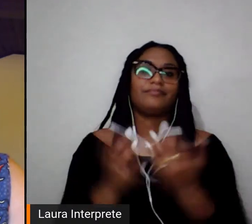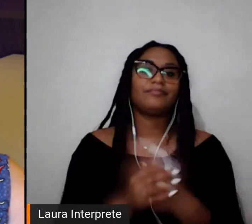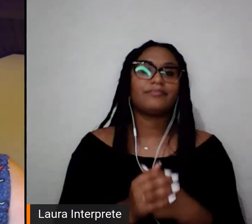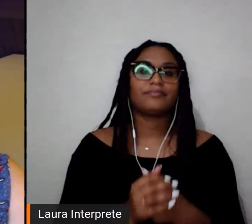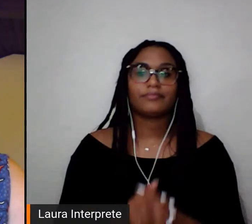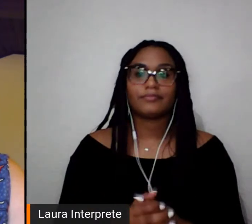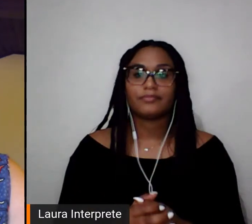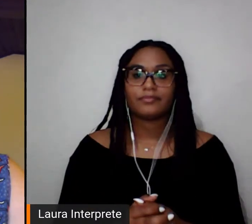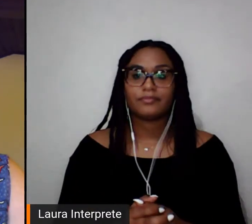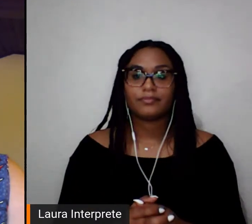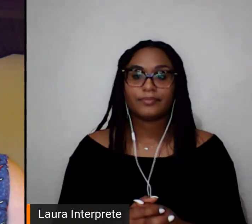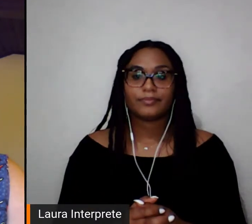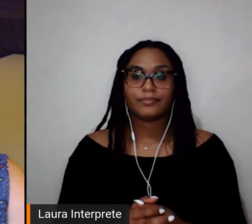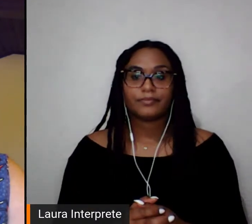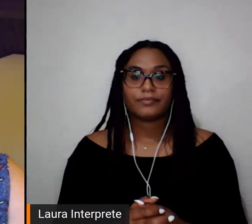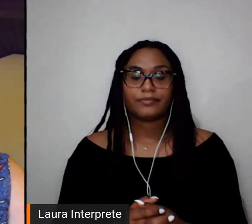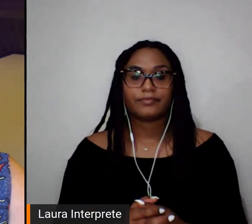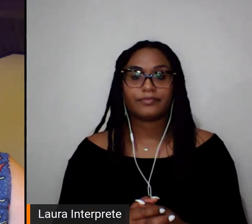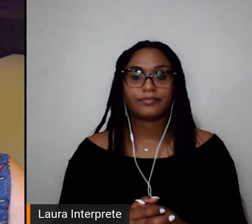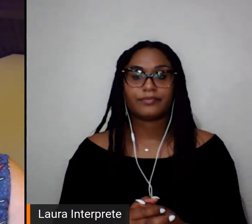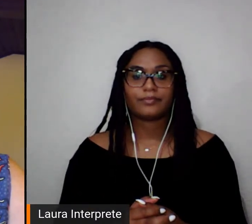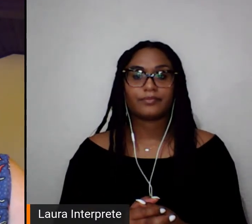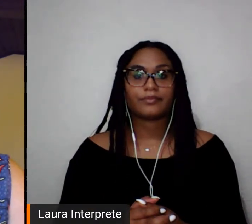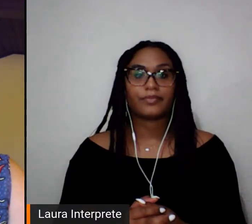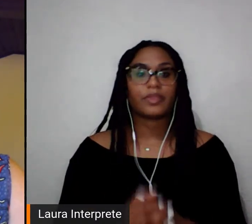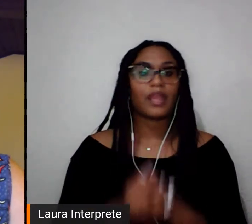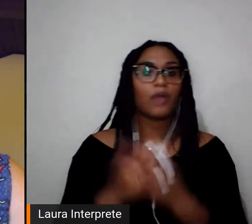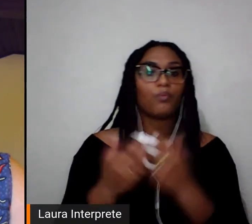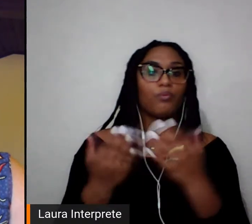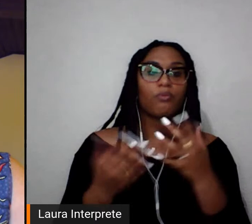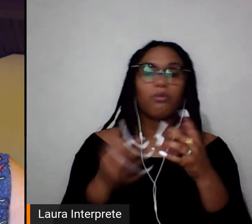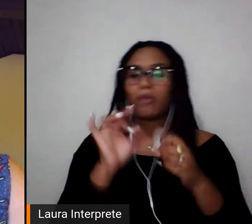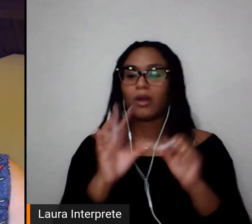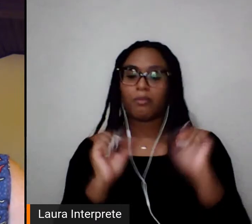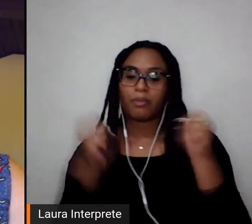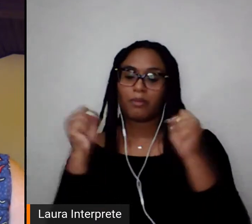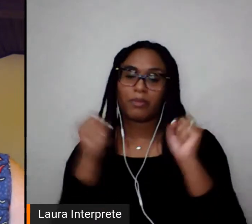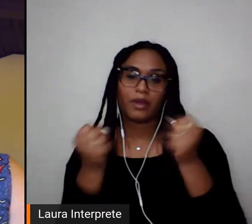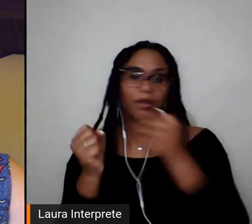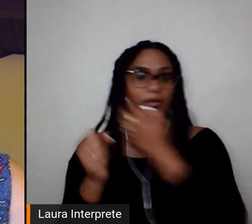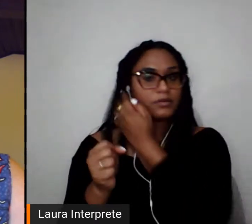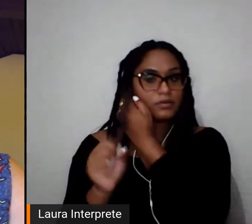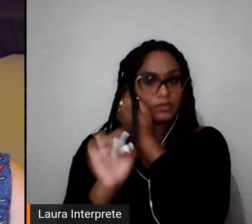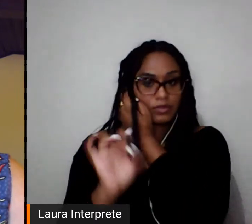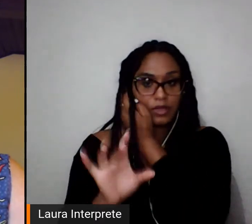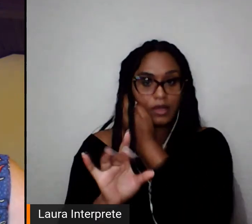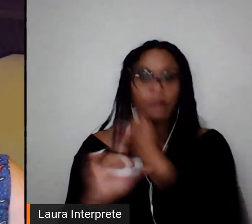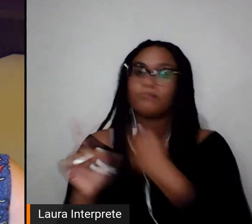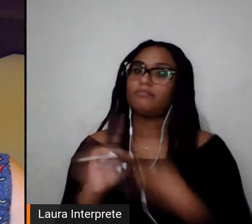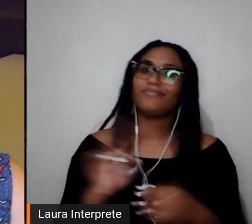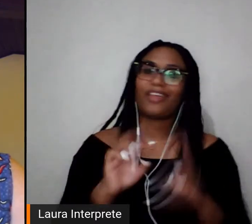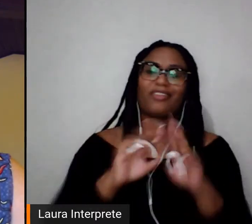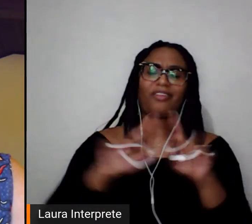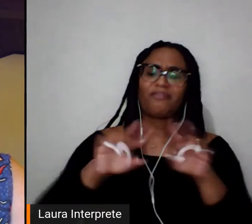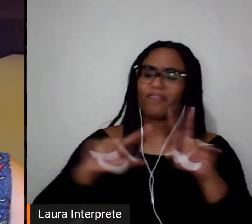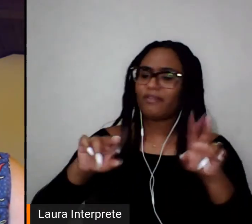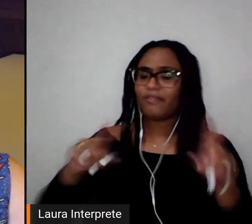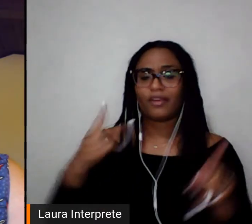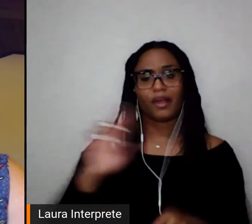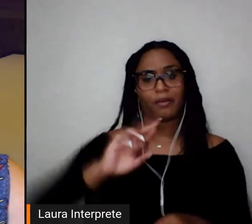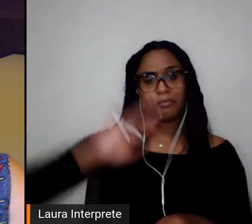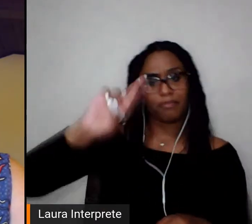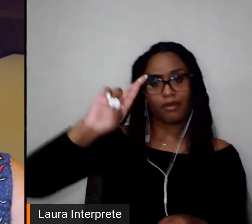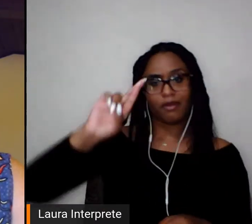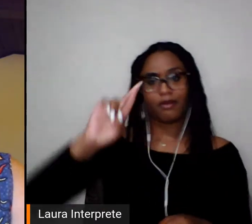é mais apenas pela prática esportiva mas pela ocupação de espaços de liderança nas equipes técnicas,